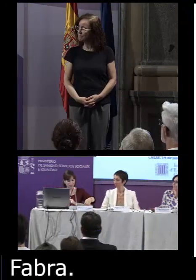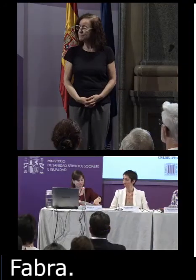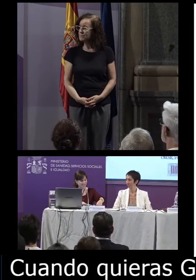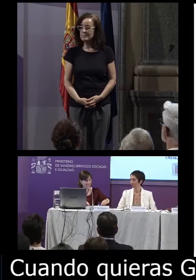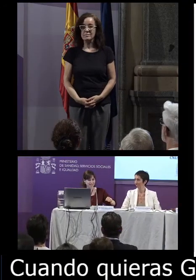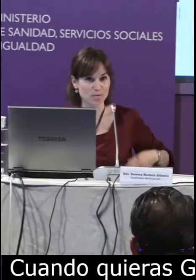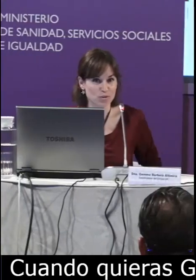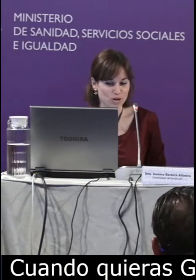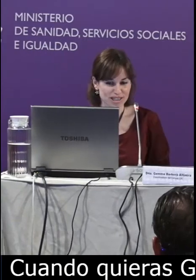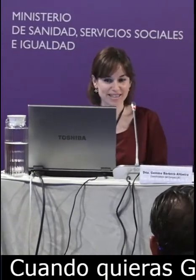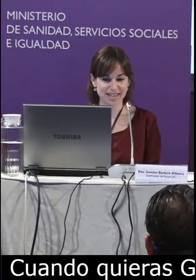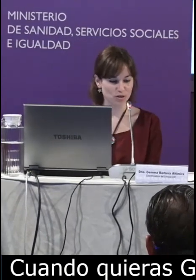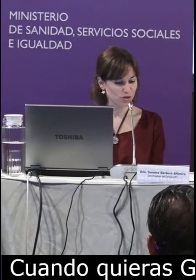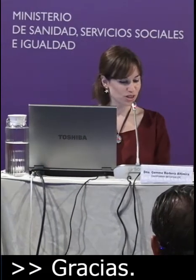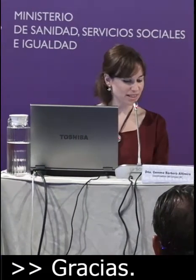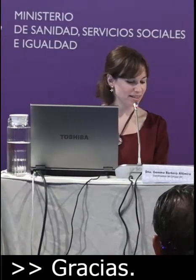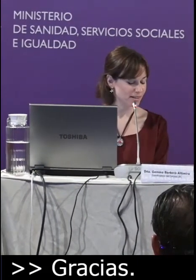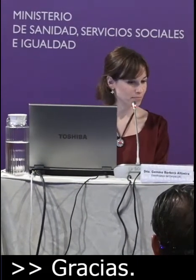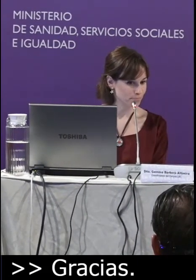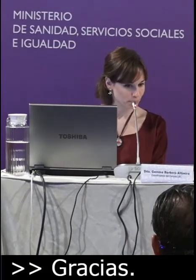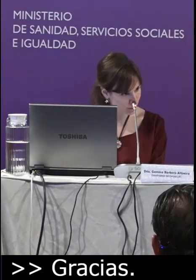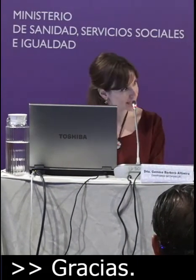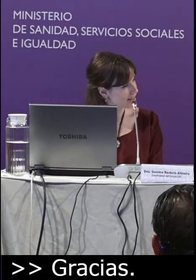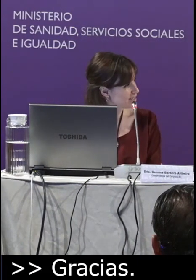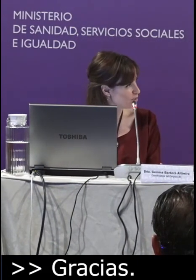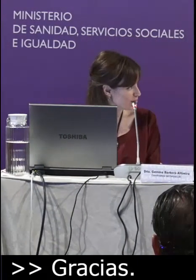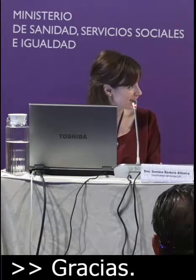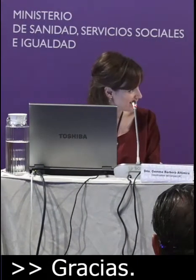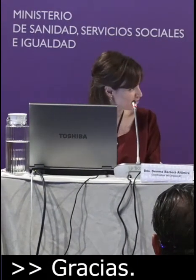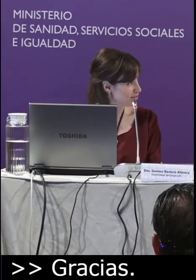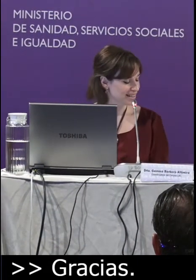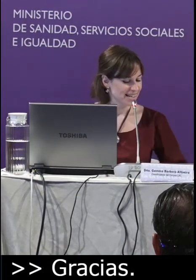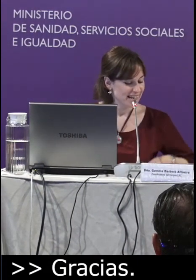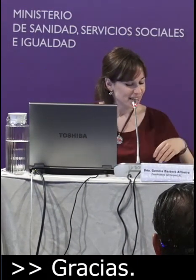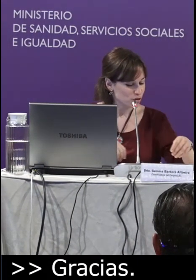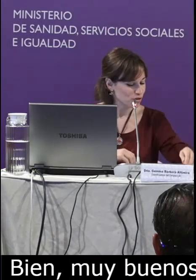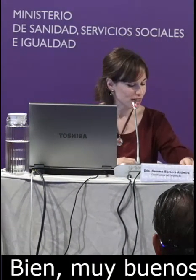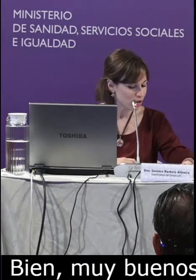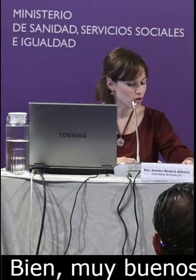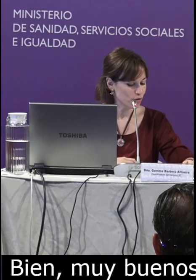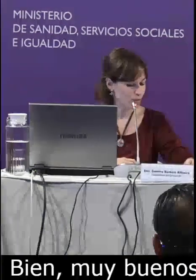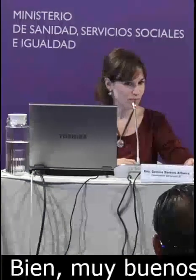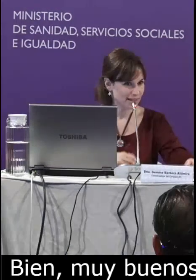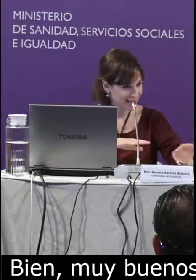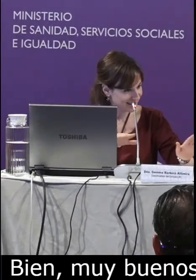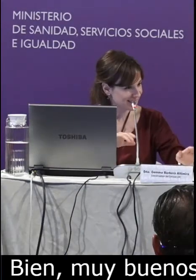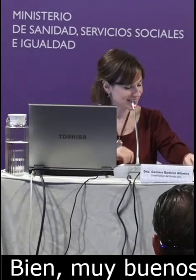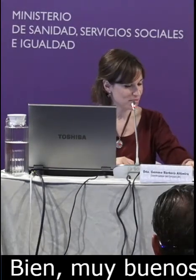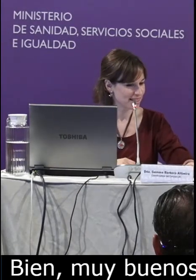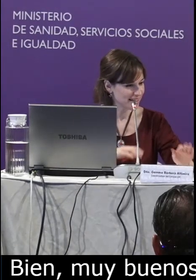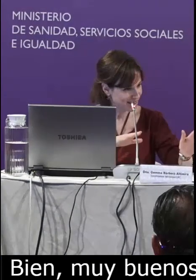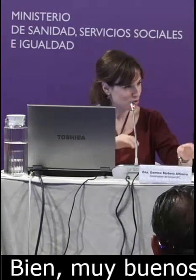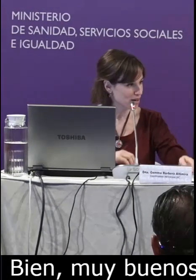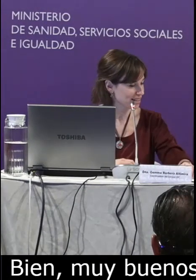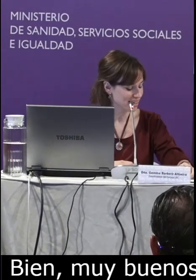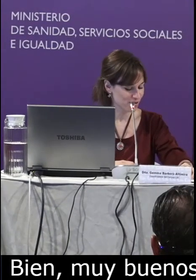Bien, muy buenos días a todos muchas gracias por la presentación es un gran honor formar parte de esta